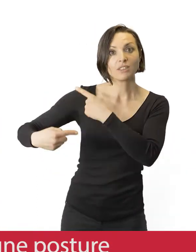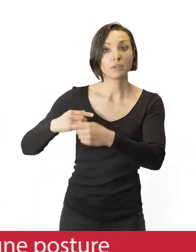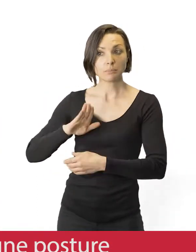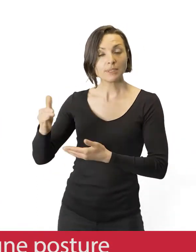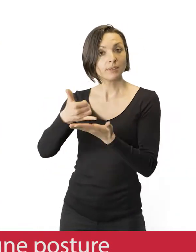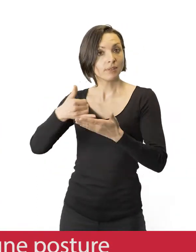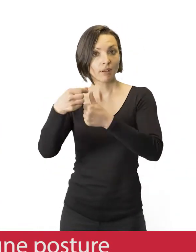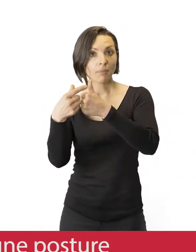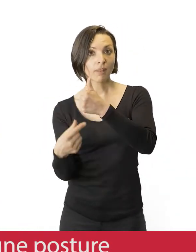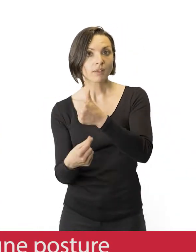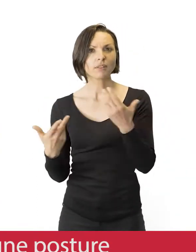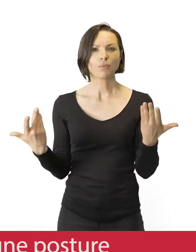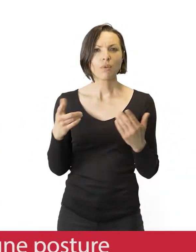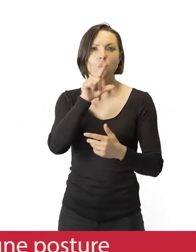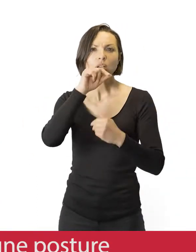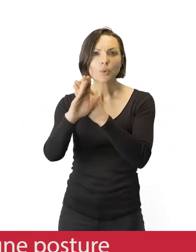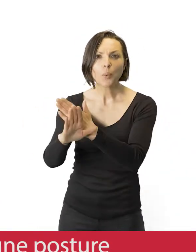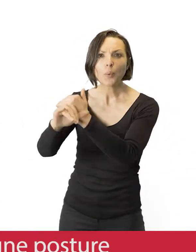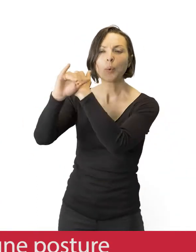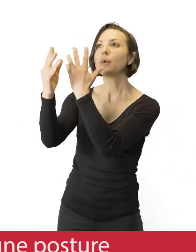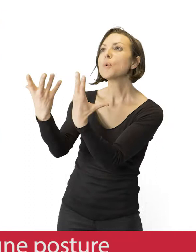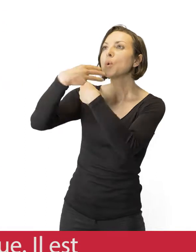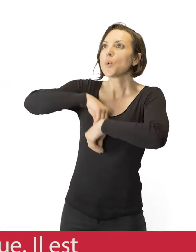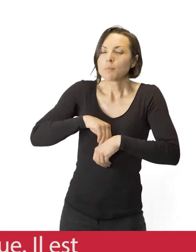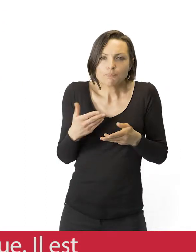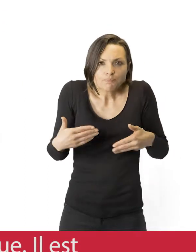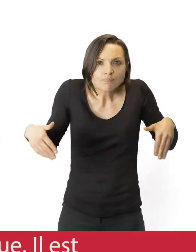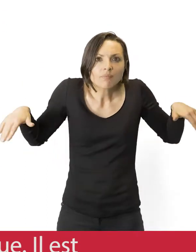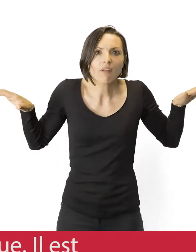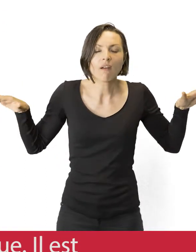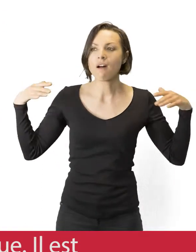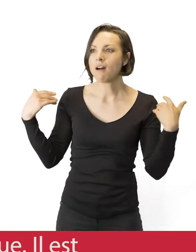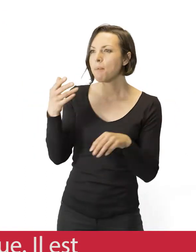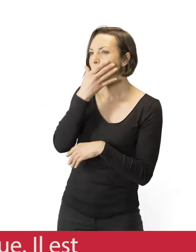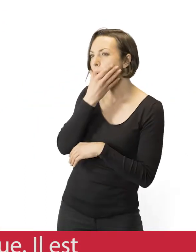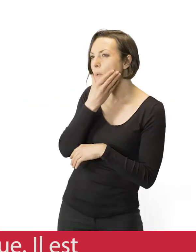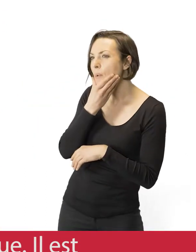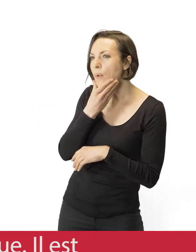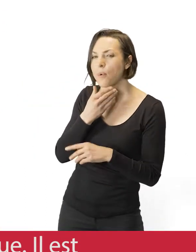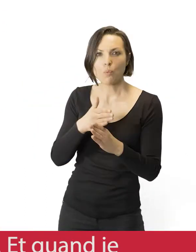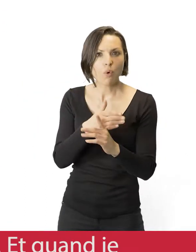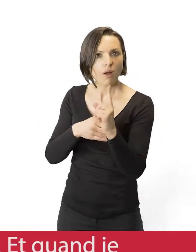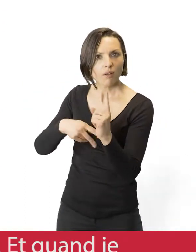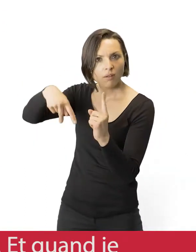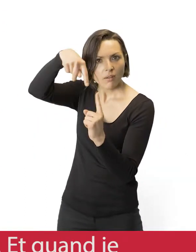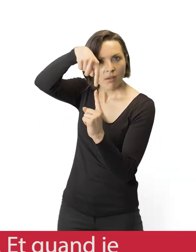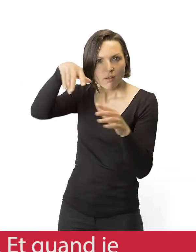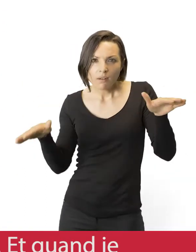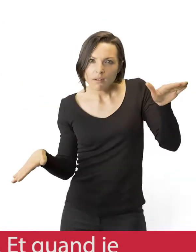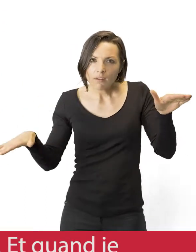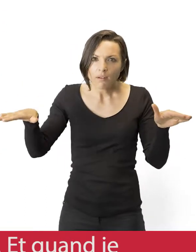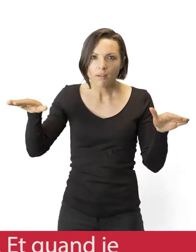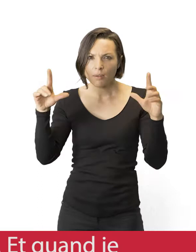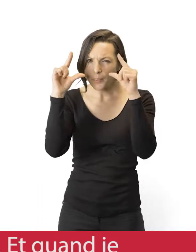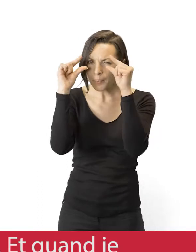Madagascar. Il s'agit d'une posture qui imite l'envol d'un oiseau. Et je le trouve magnifique, il est concentré, les yeux micro, en équilibre sur une